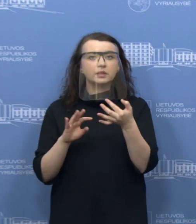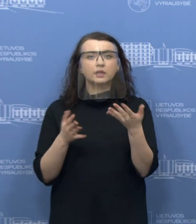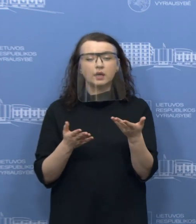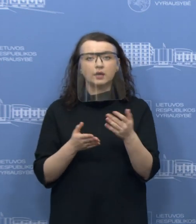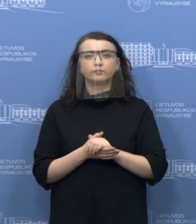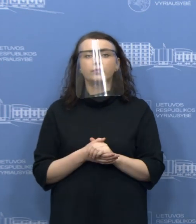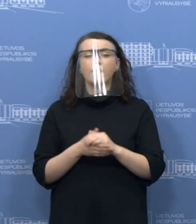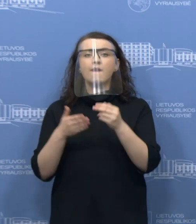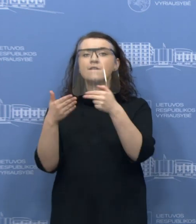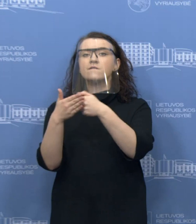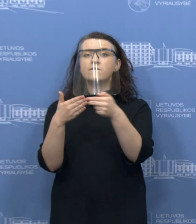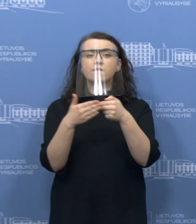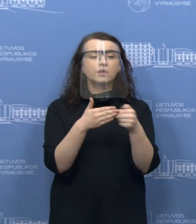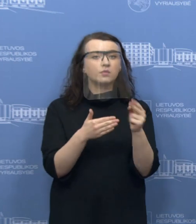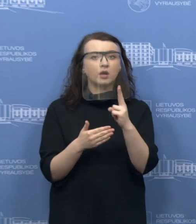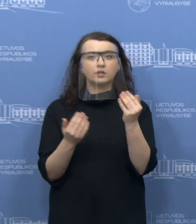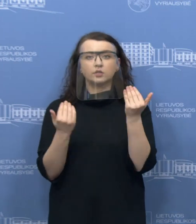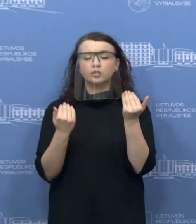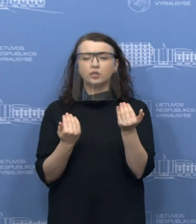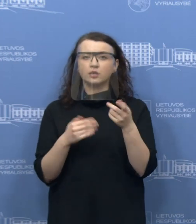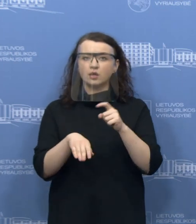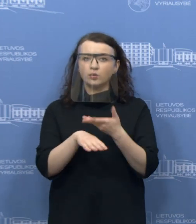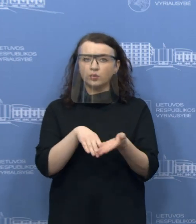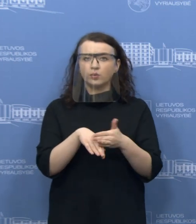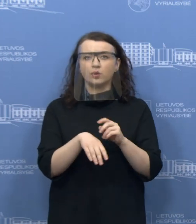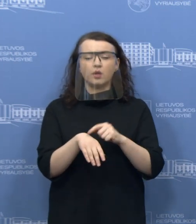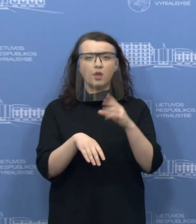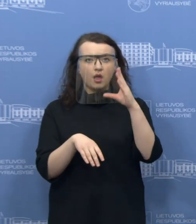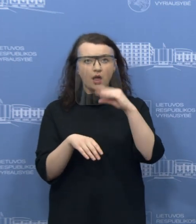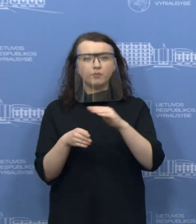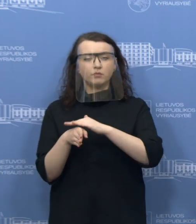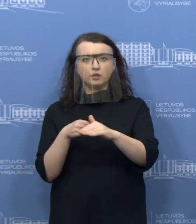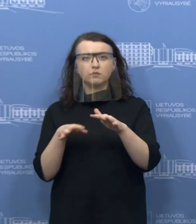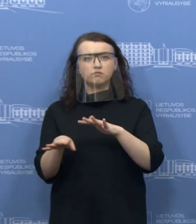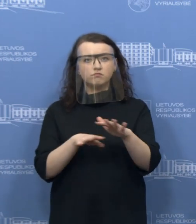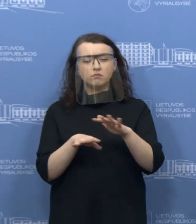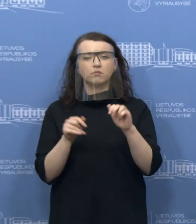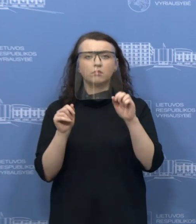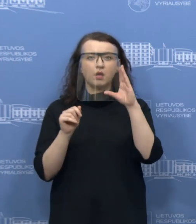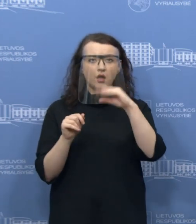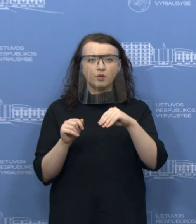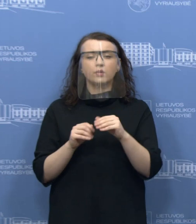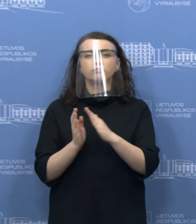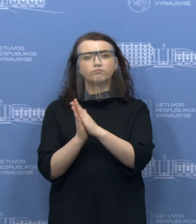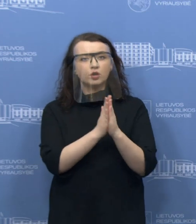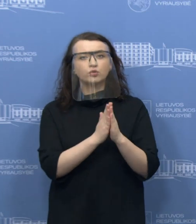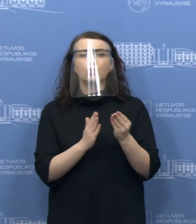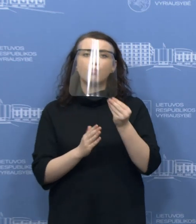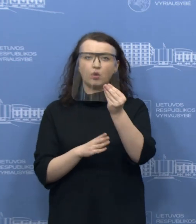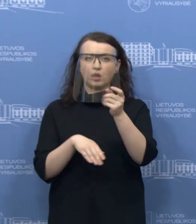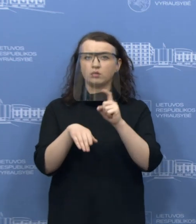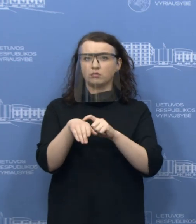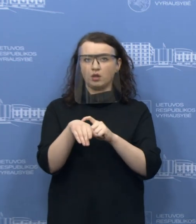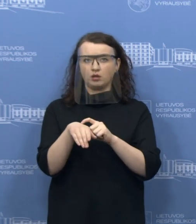prašymo, tos įmonės, kurios šiandien tokius sunkius metus, geba vykdyti veiklą, pertvarkę savo veiklą, prašau mokėti